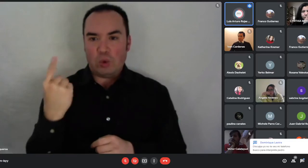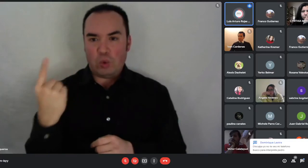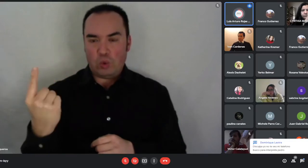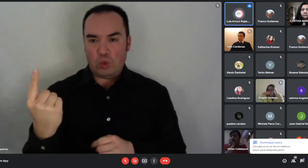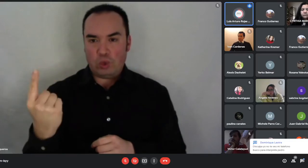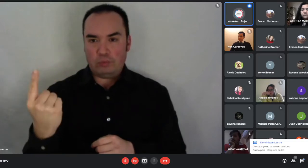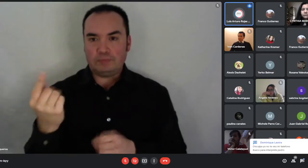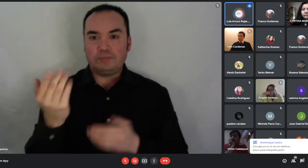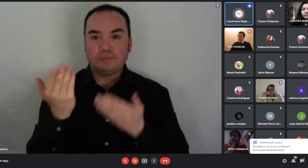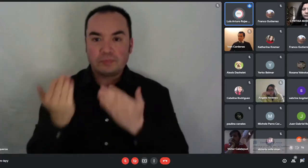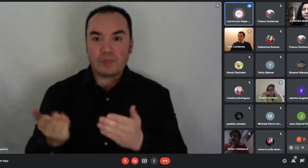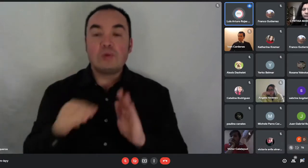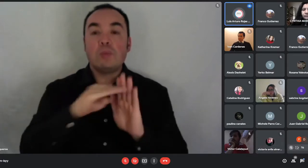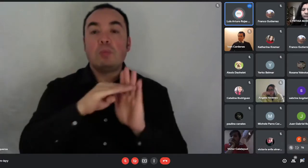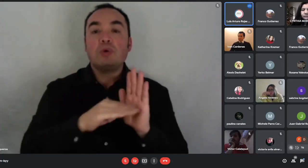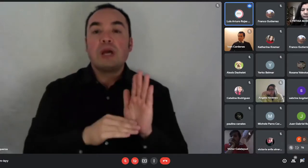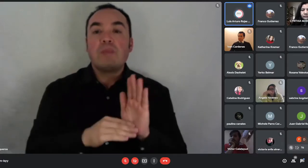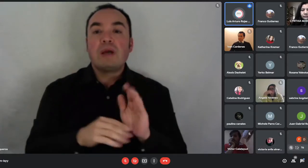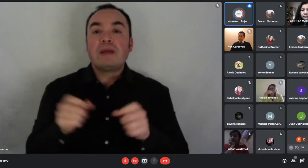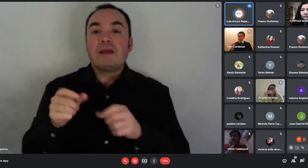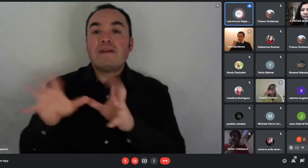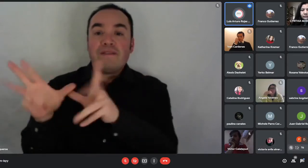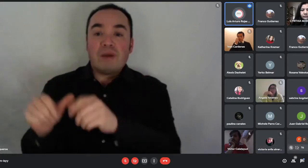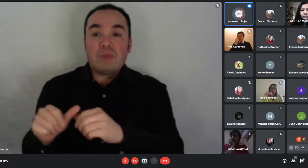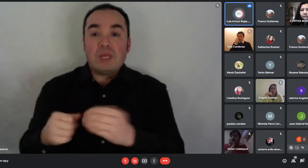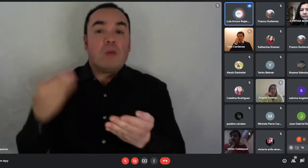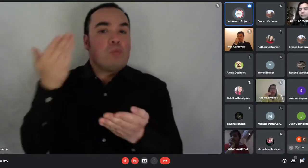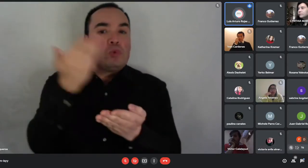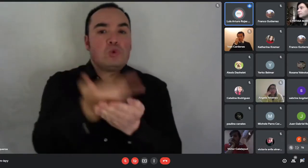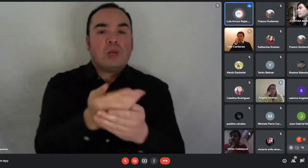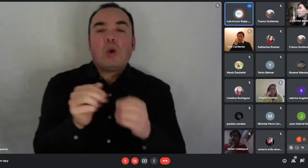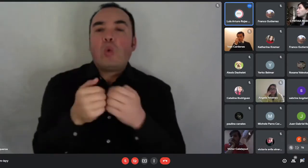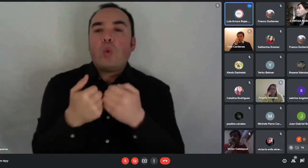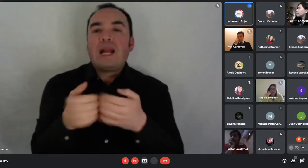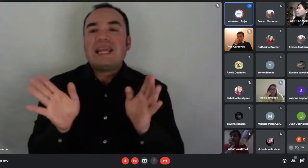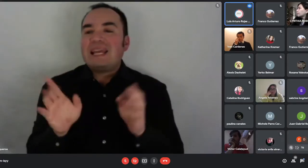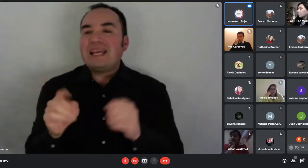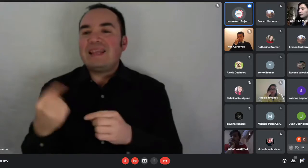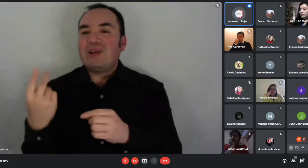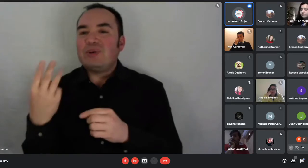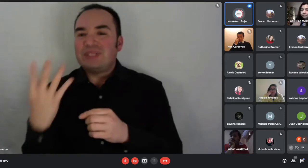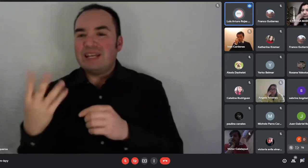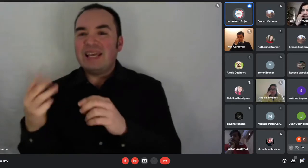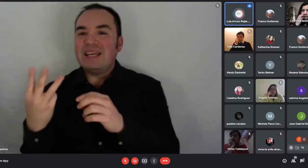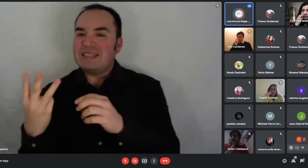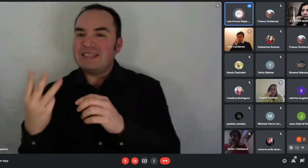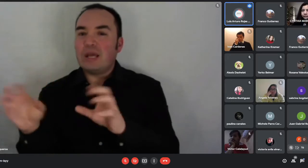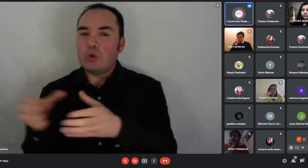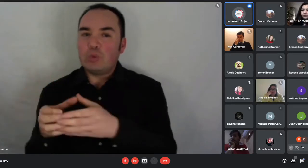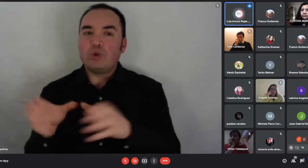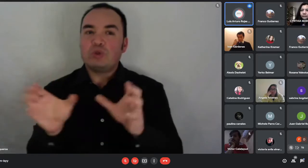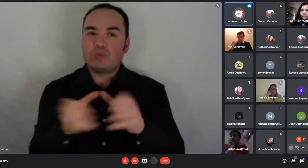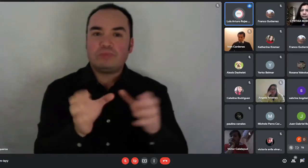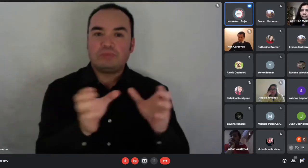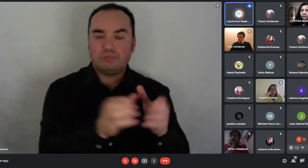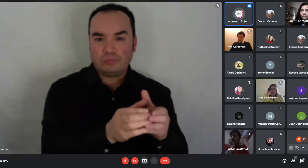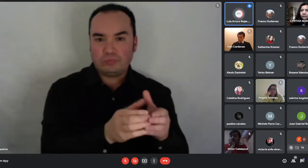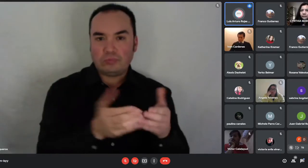cualquiera de sus tres tramos mantienen una cierta condición socioeconómica que les podría permitir ahorrar un poco más.